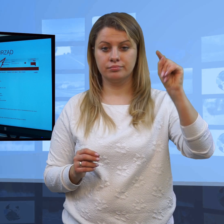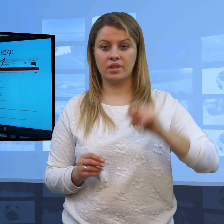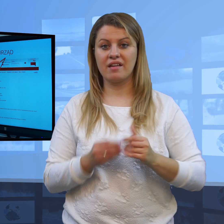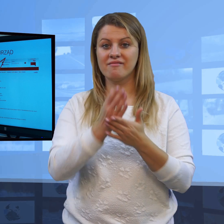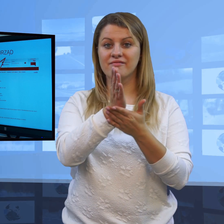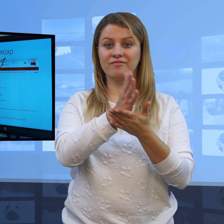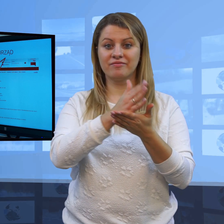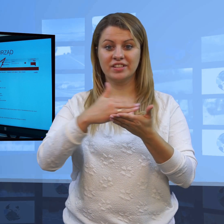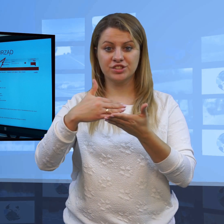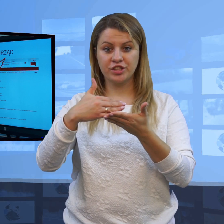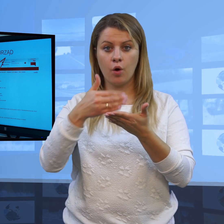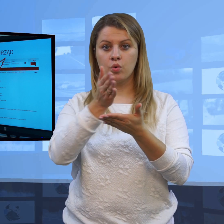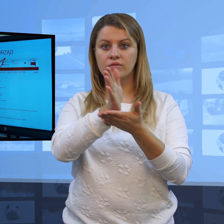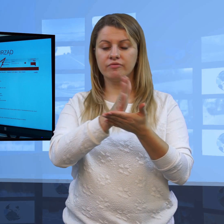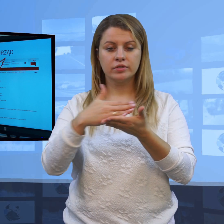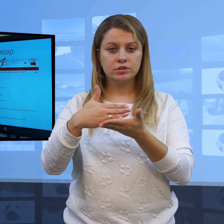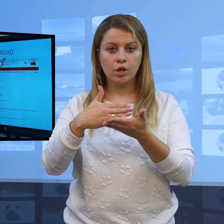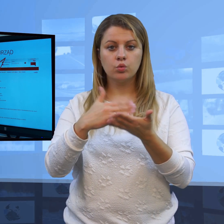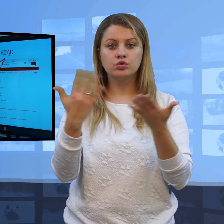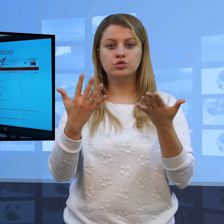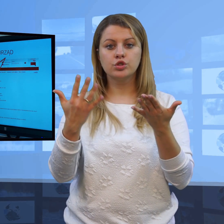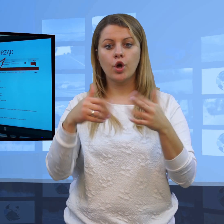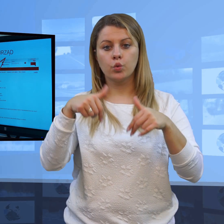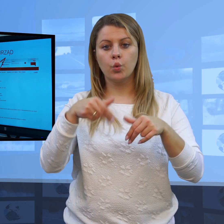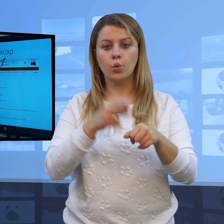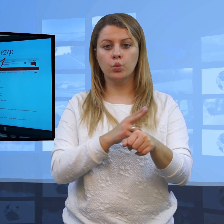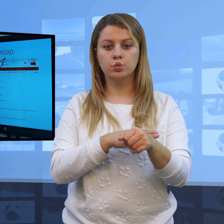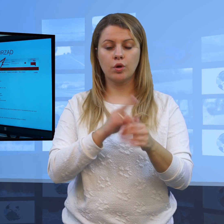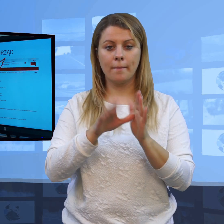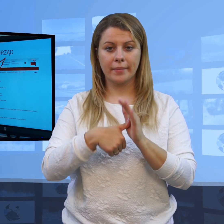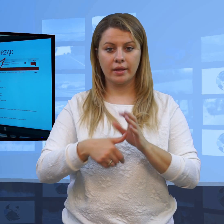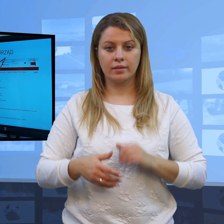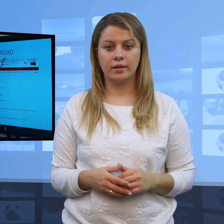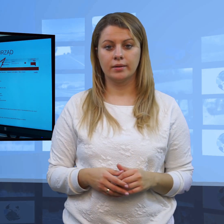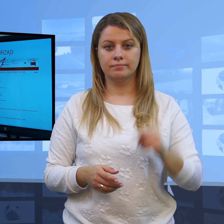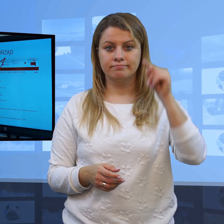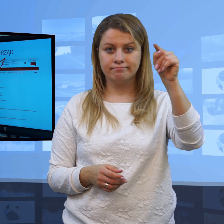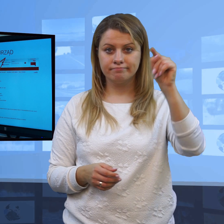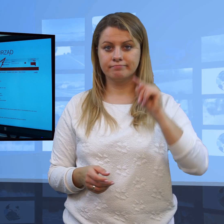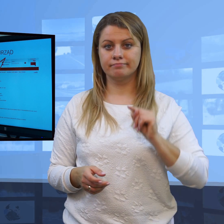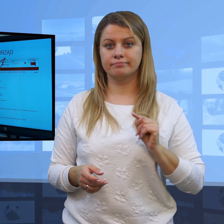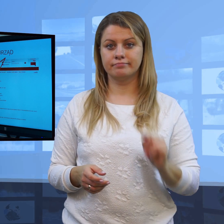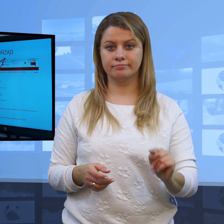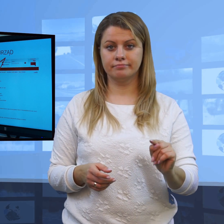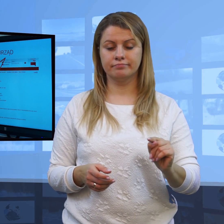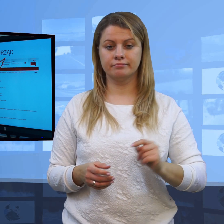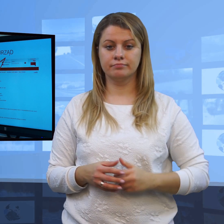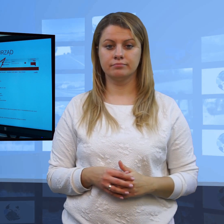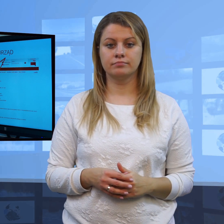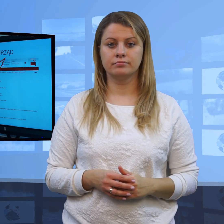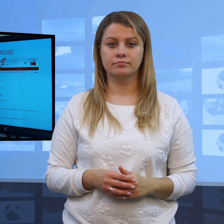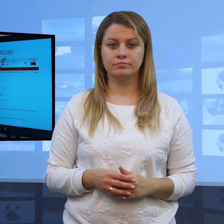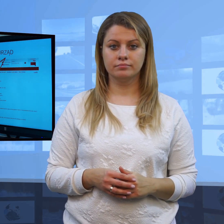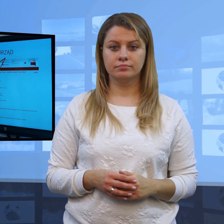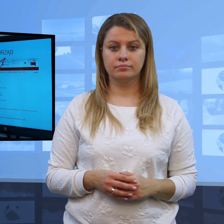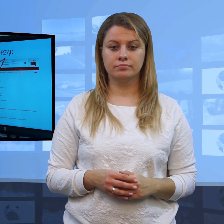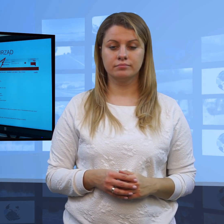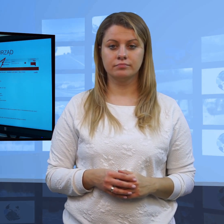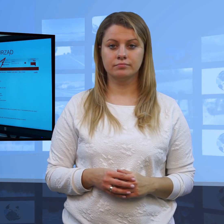Sprawdzamy, jakie wydziały Urzędu Miasta są w strukturze i z reguły na